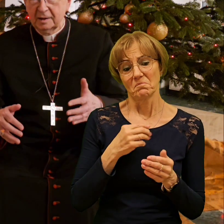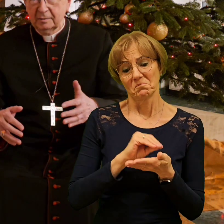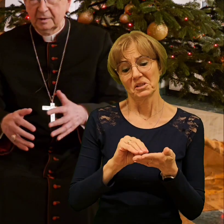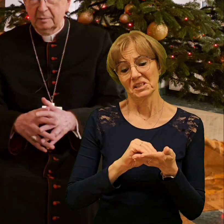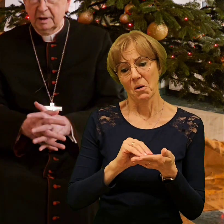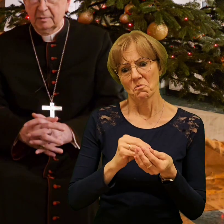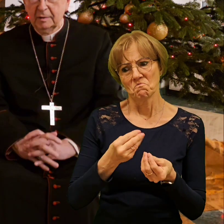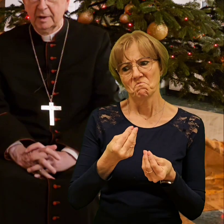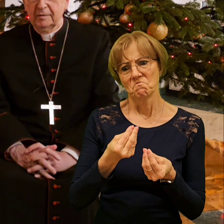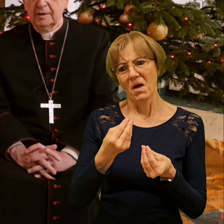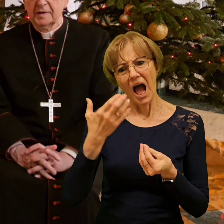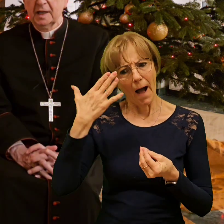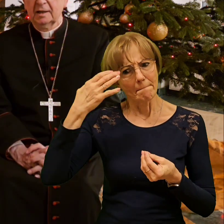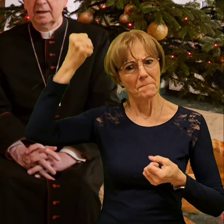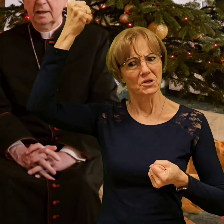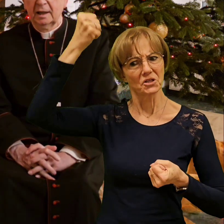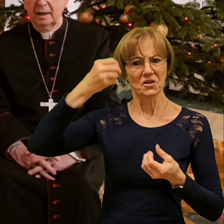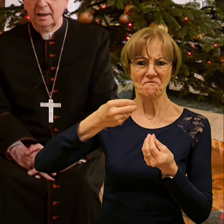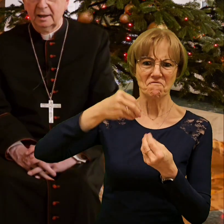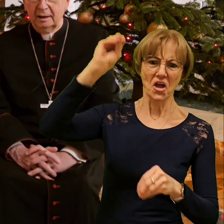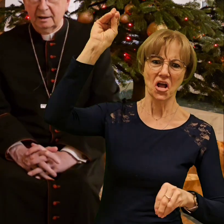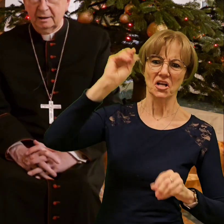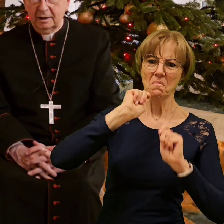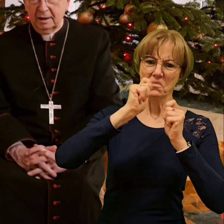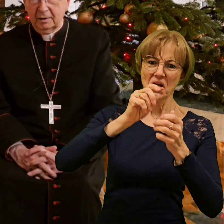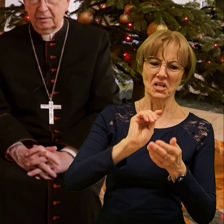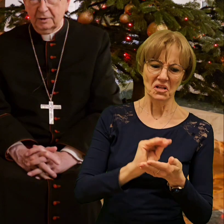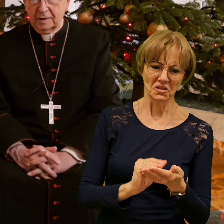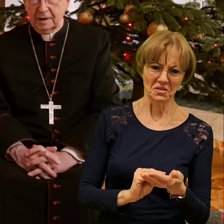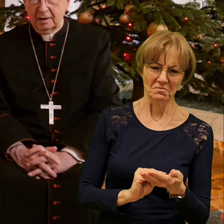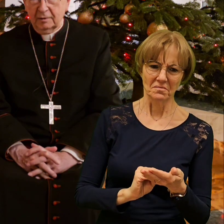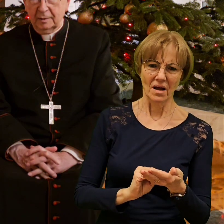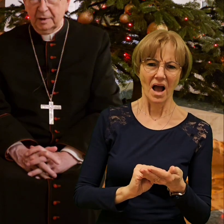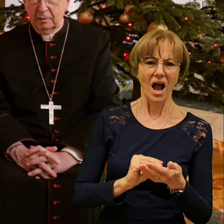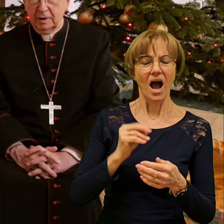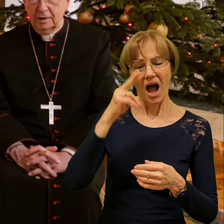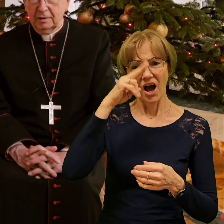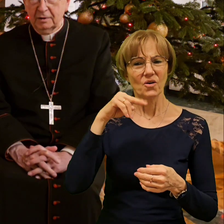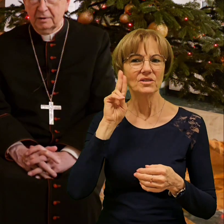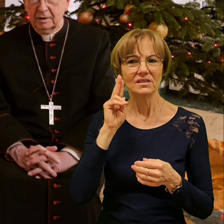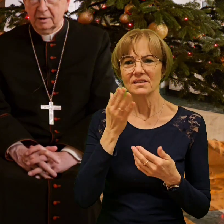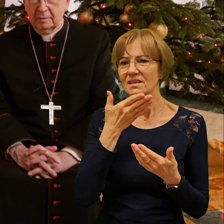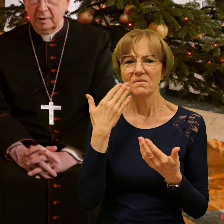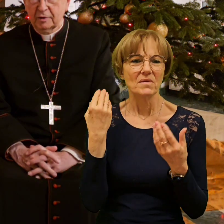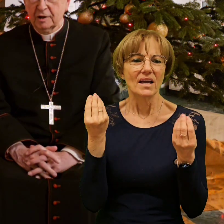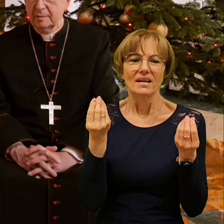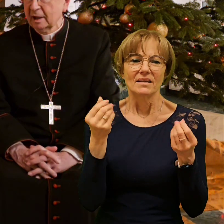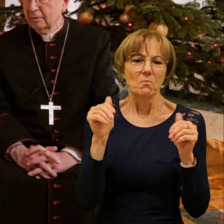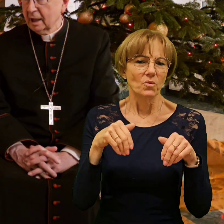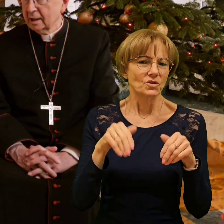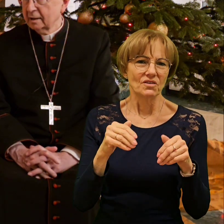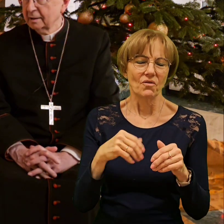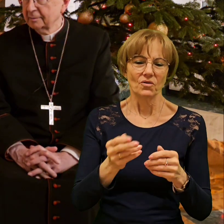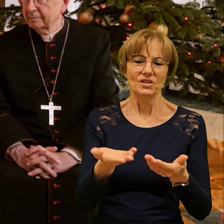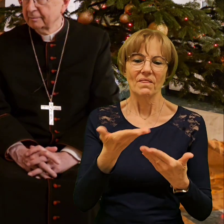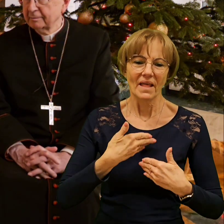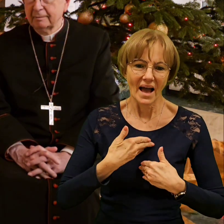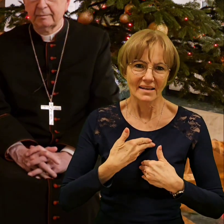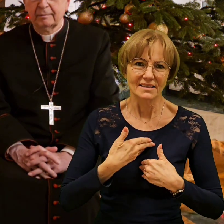nie byliby pewnie w stanie tego wszystkiego wypełnić poprzez Mikołaja. A